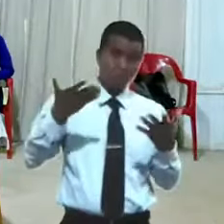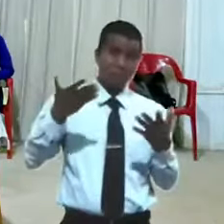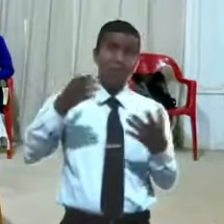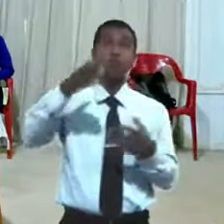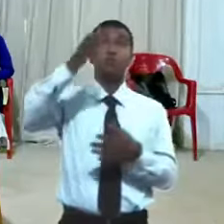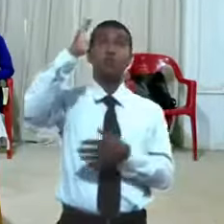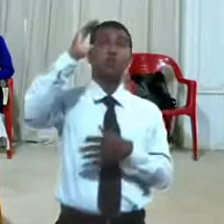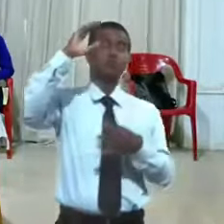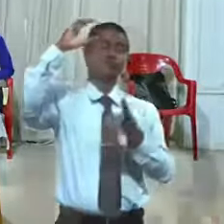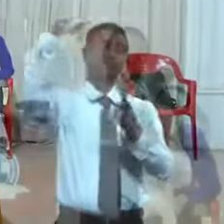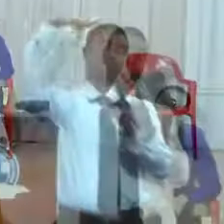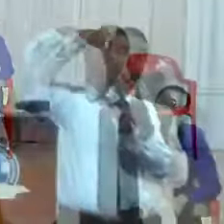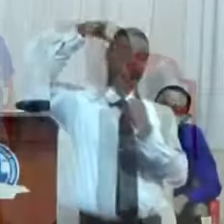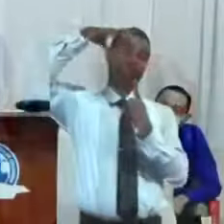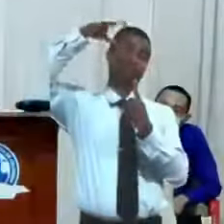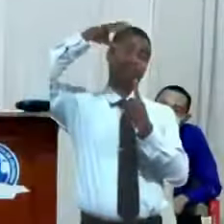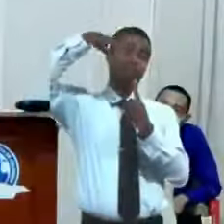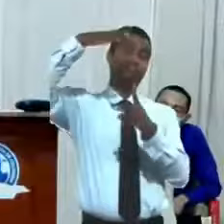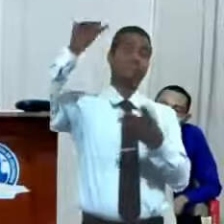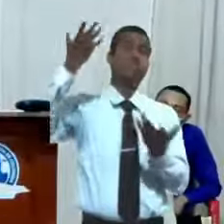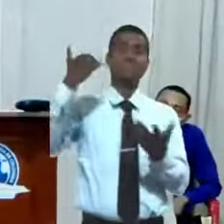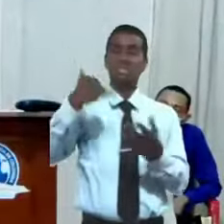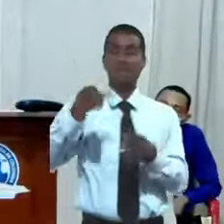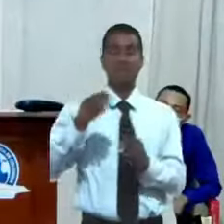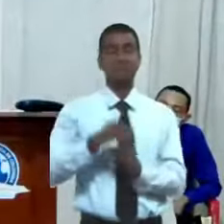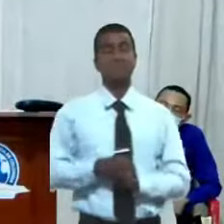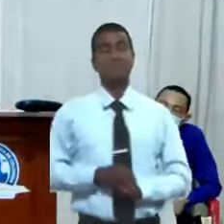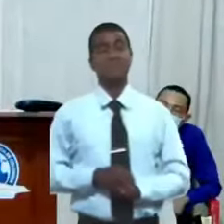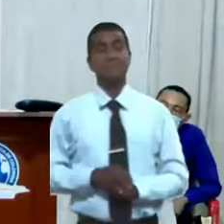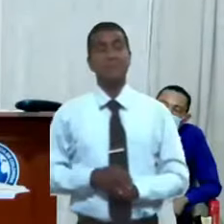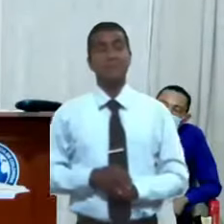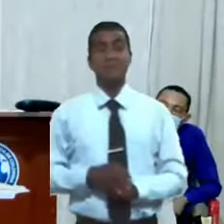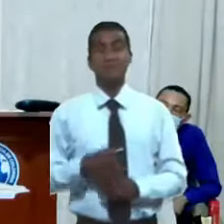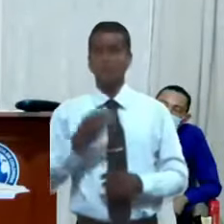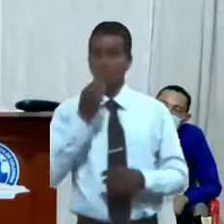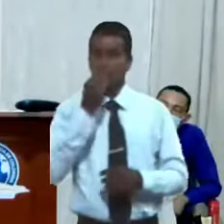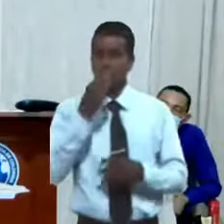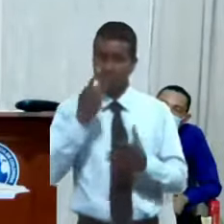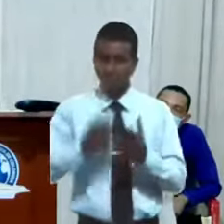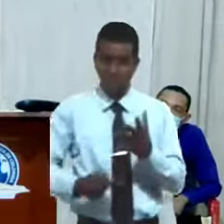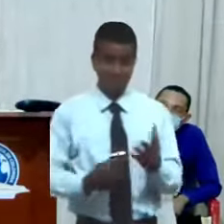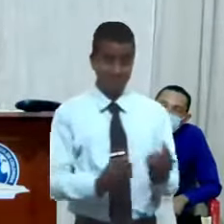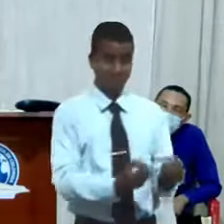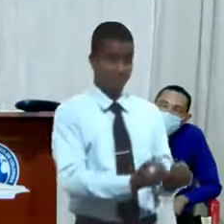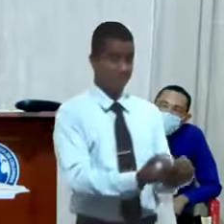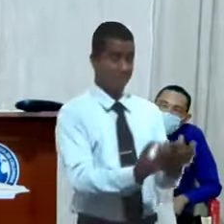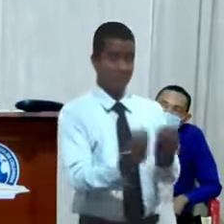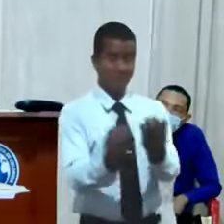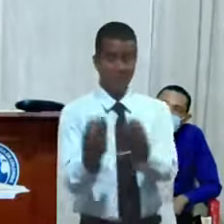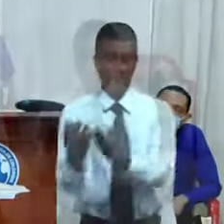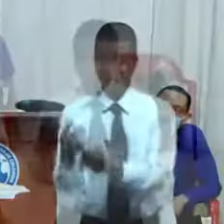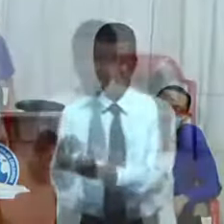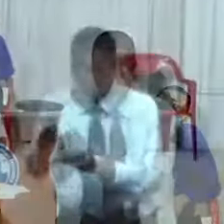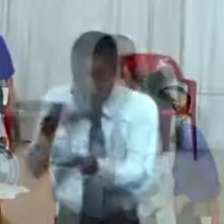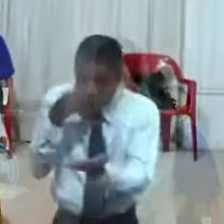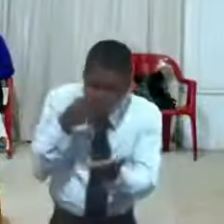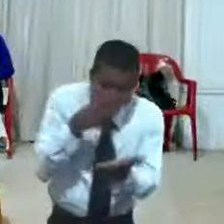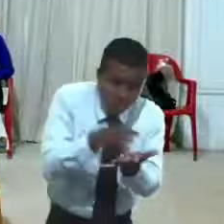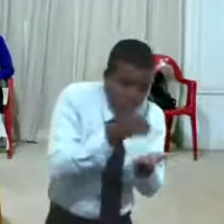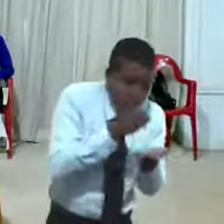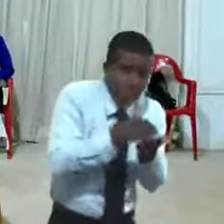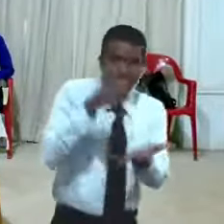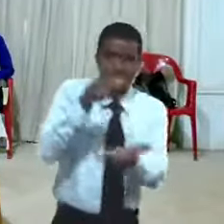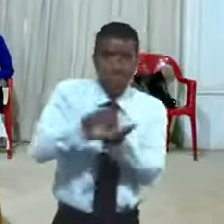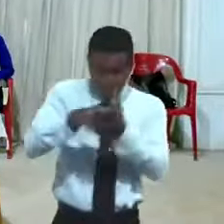y comía pasto como los bueyes y pasaron siete años dice la Biblia hasta que